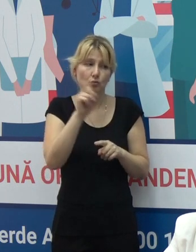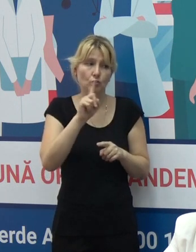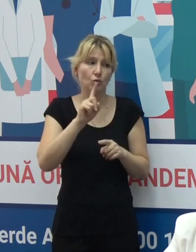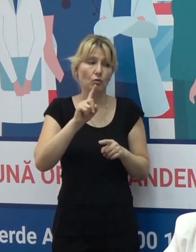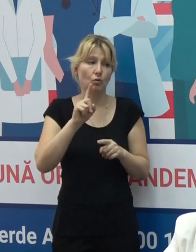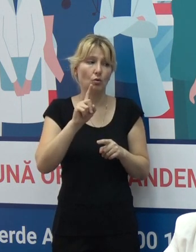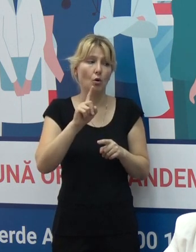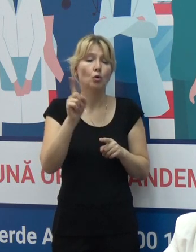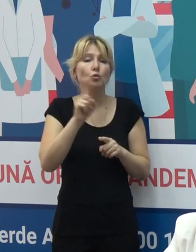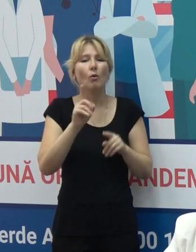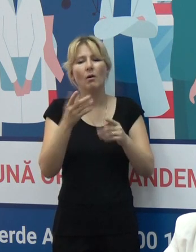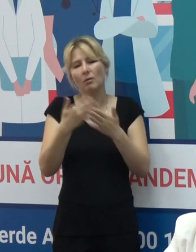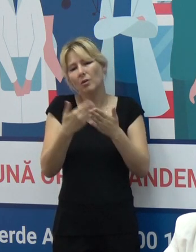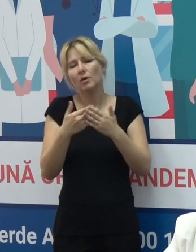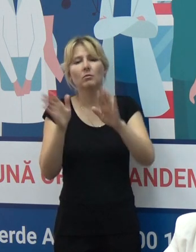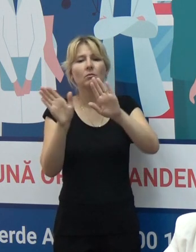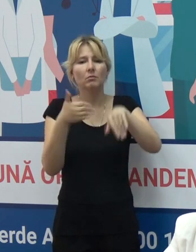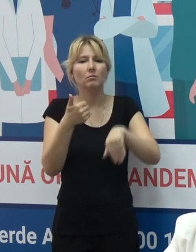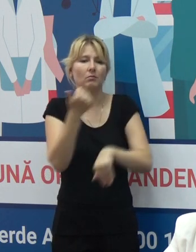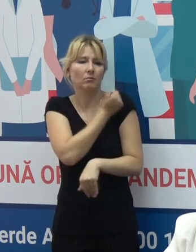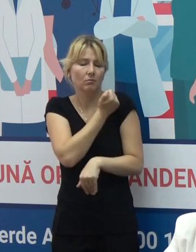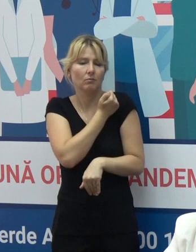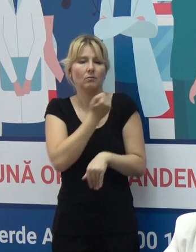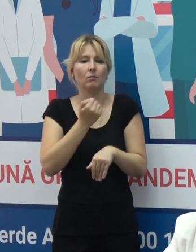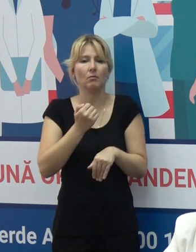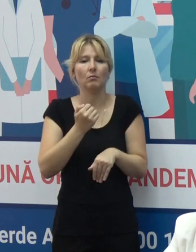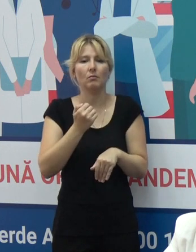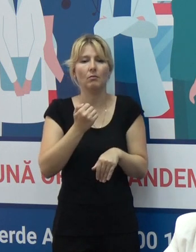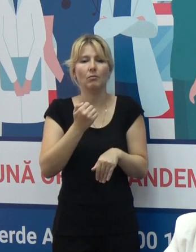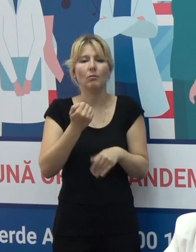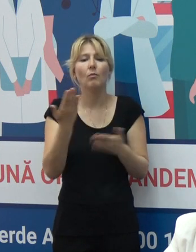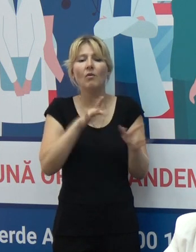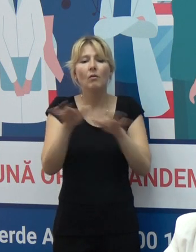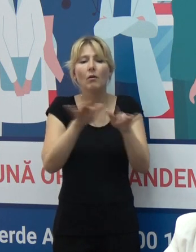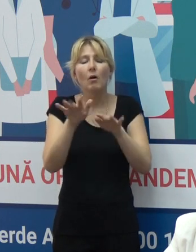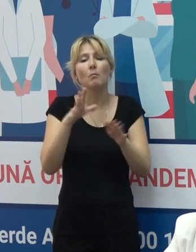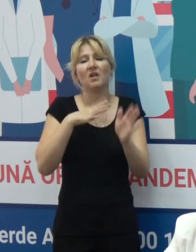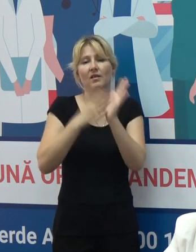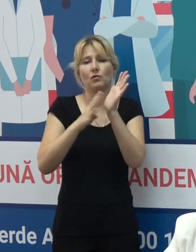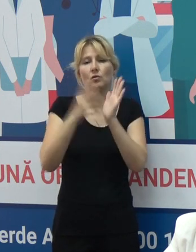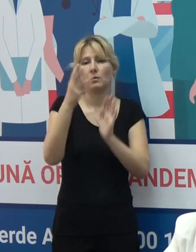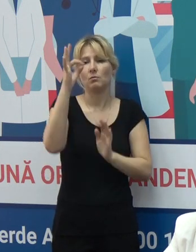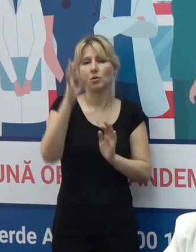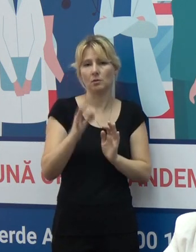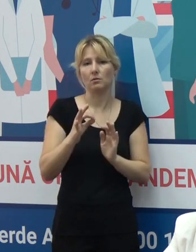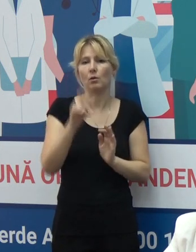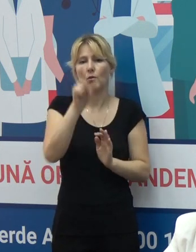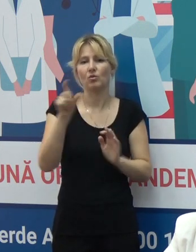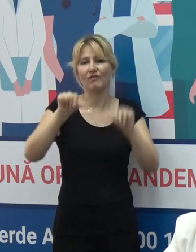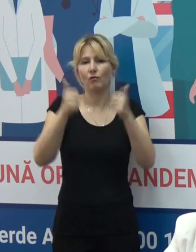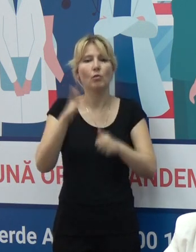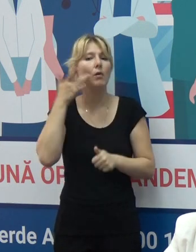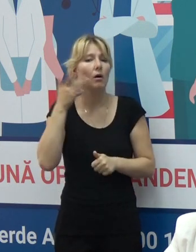evenimentelor adverse înregistrate, peste 93% au fost cele cu forme ușoare și este un lucru la care